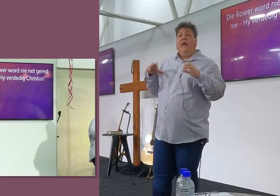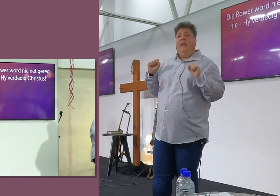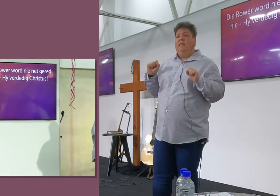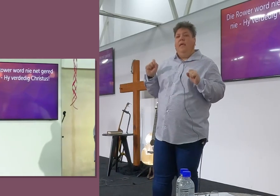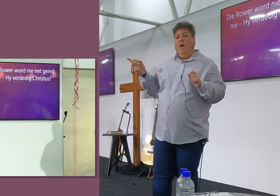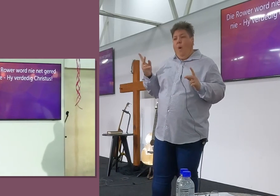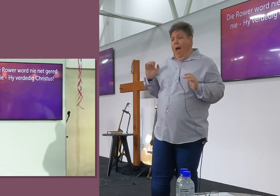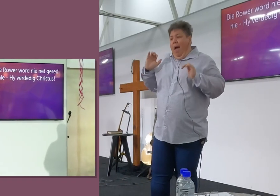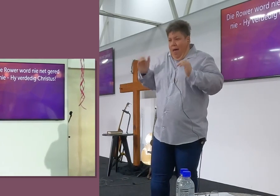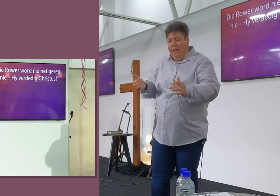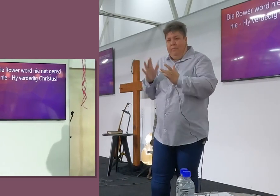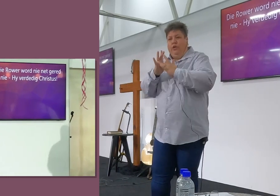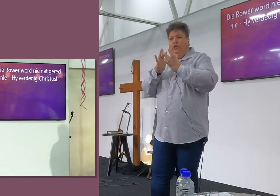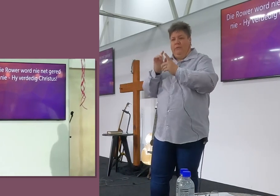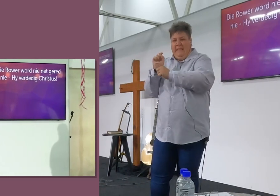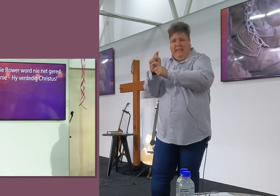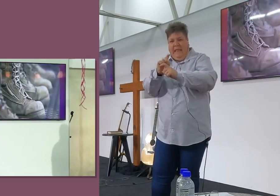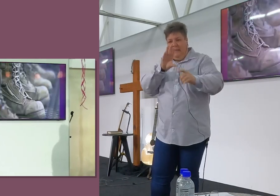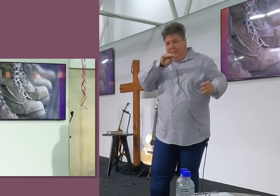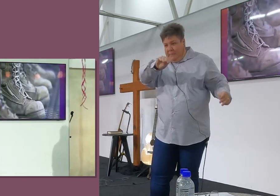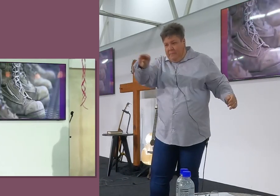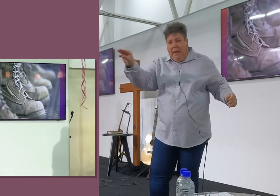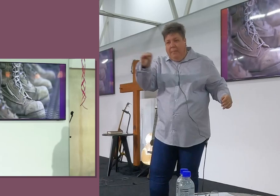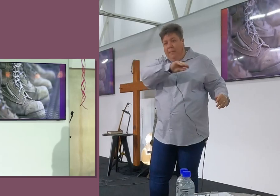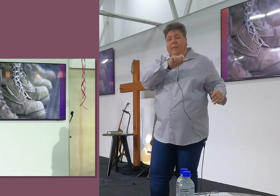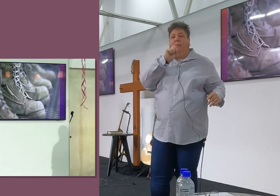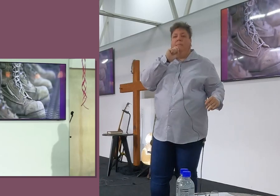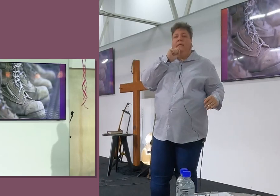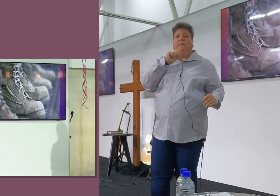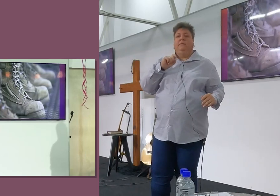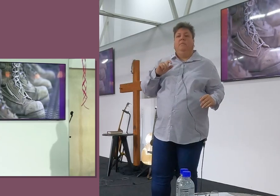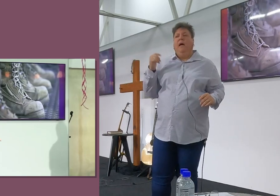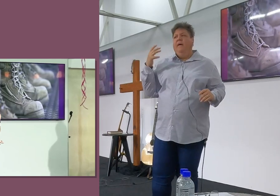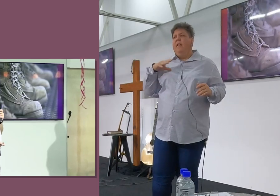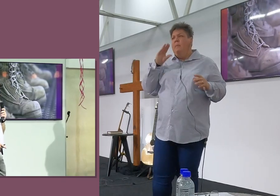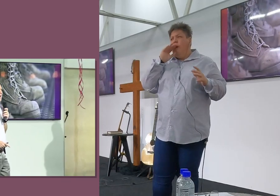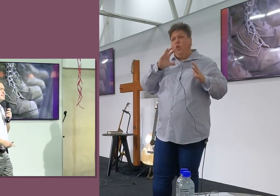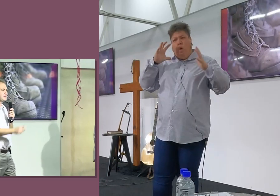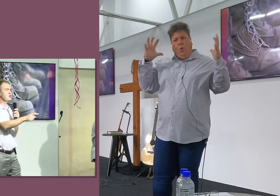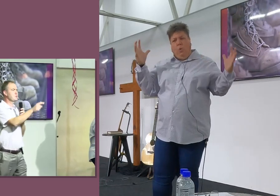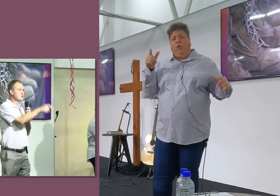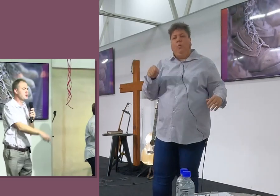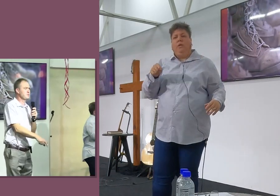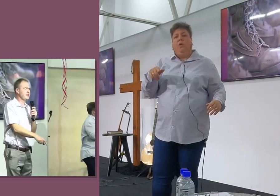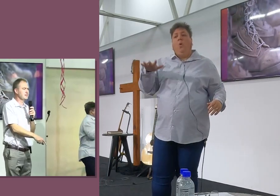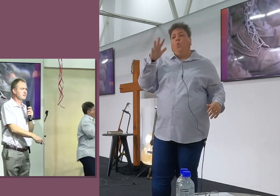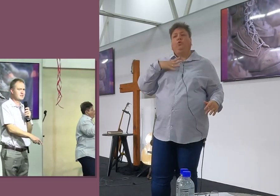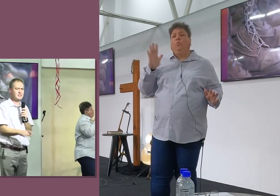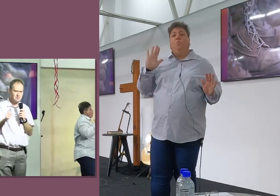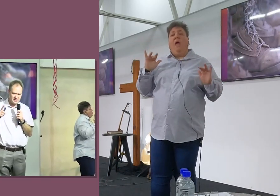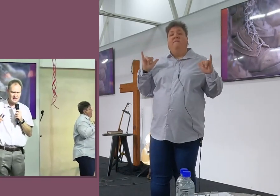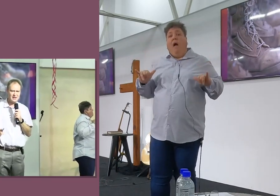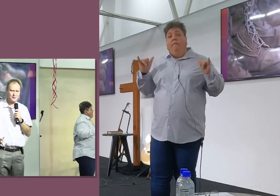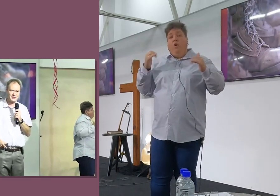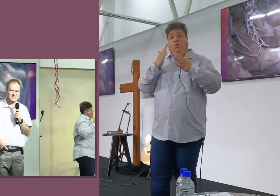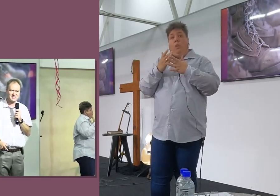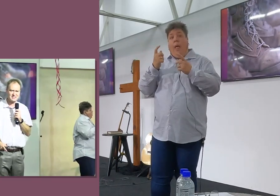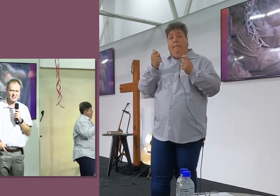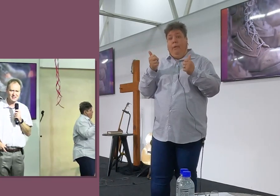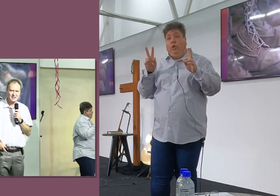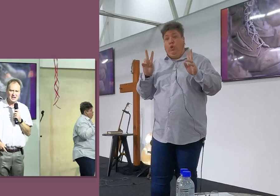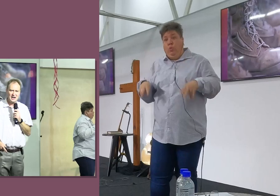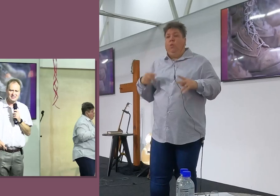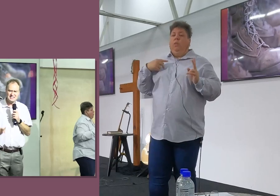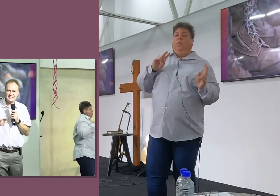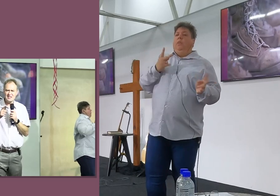verdedig Jesus, En natuurlijk wil ek een groter ding daarvan maak, Ek wil een groter ding daarvan maak, Dat ek en jy nie op ons doodbed, Standpunt in neem vir Jesus